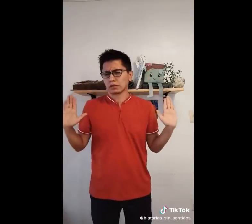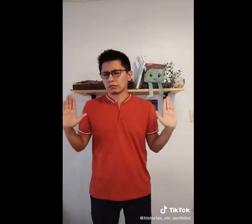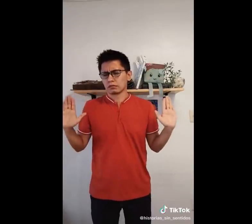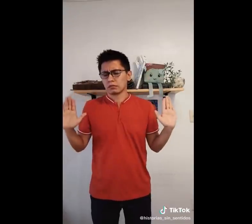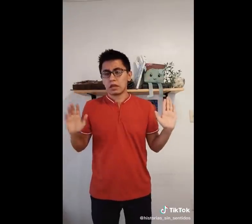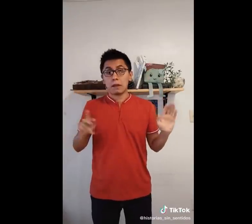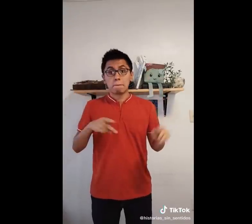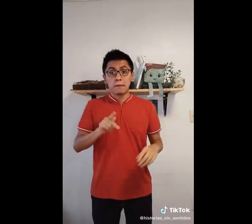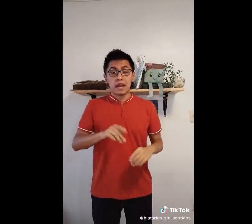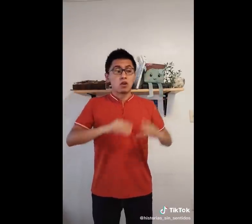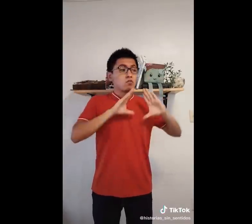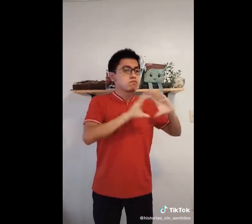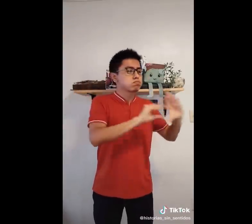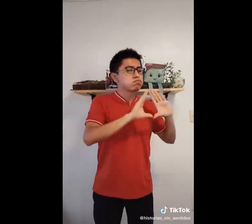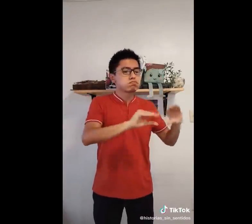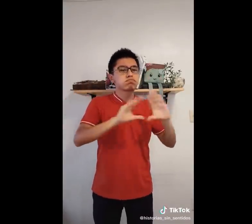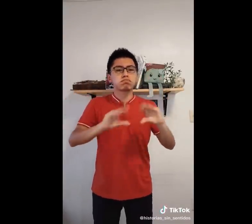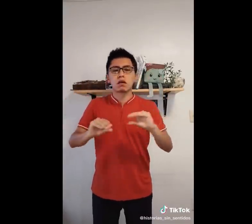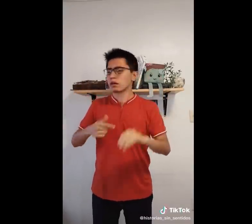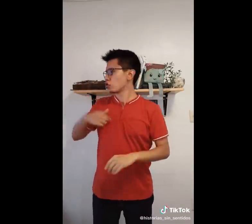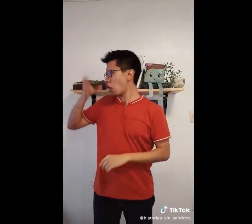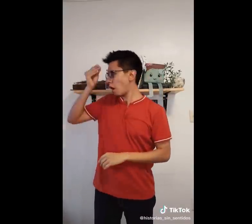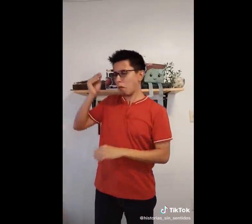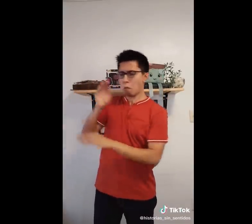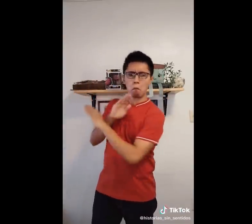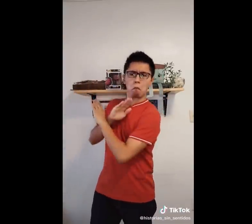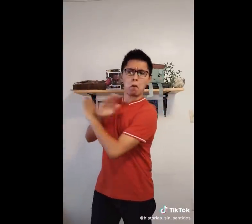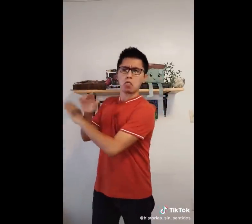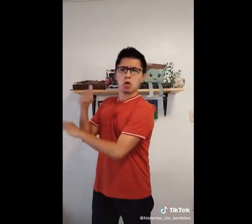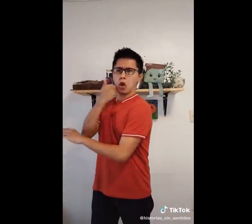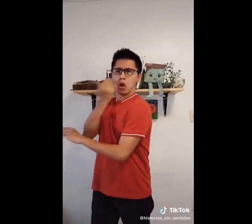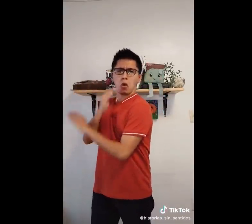permites a ti primero aprender. Y para aprender, hay que saber recibir la crítica.